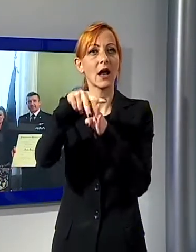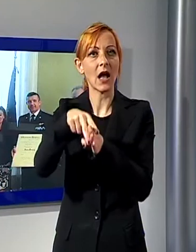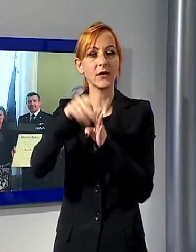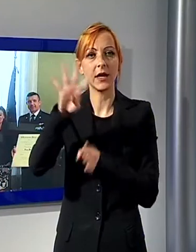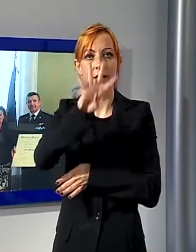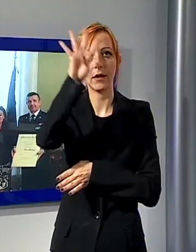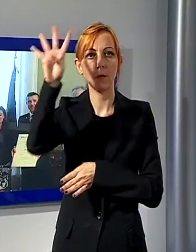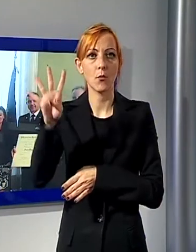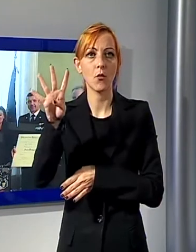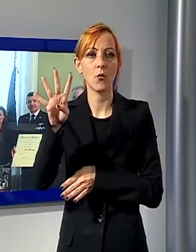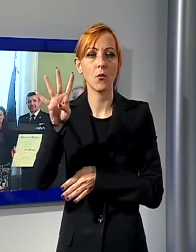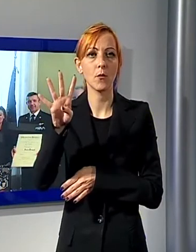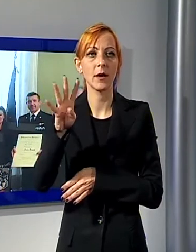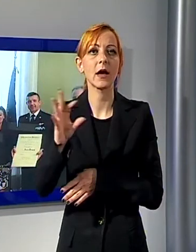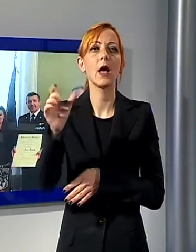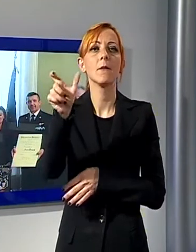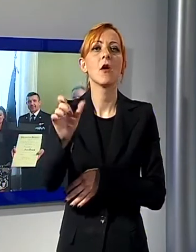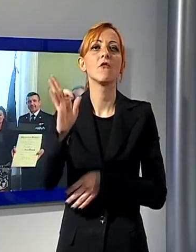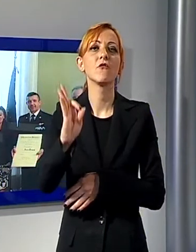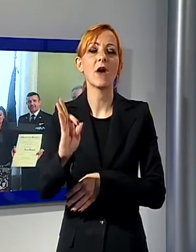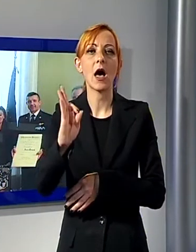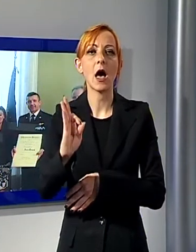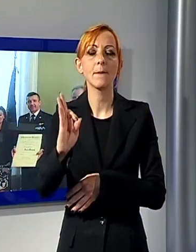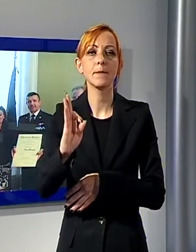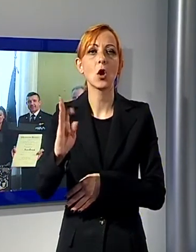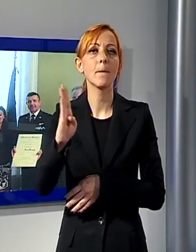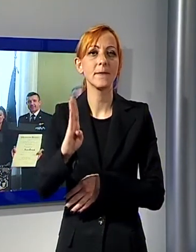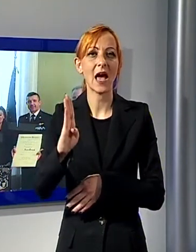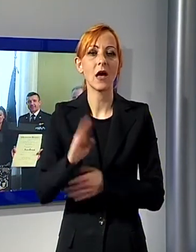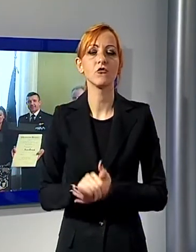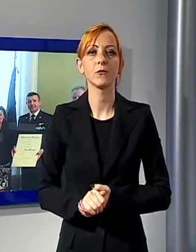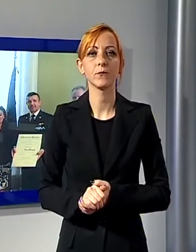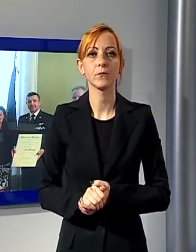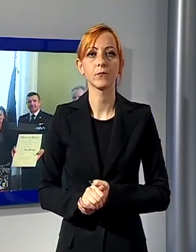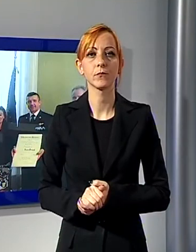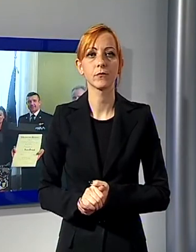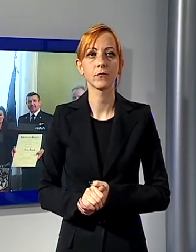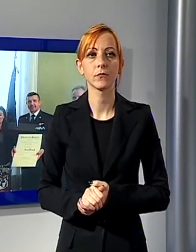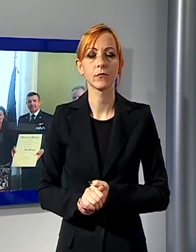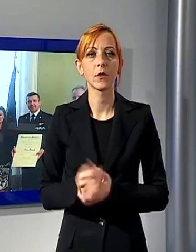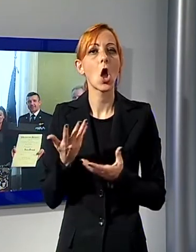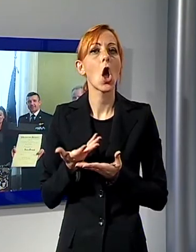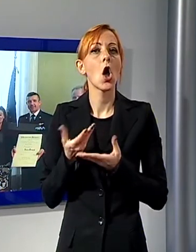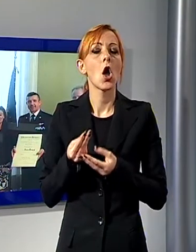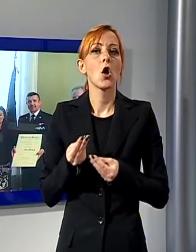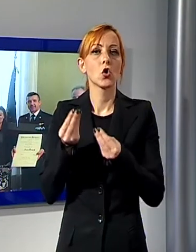all'ammiraglio Flavio Biaggi. La consegna è avvenuta alla presenza dell'assessore del comune di Viareggio e del